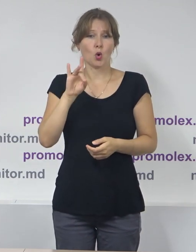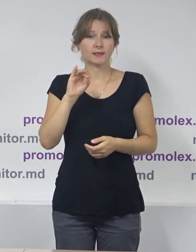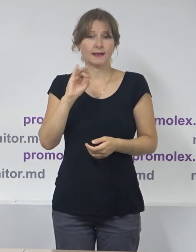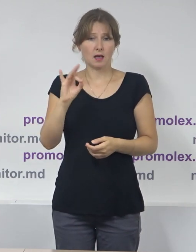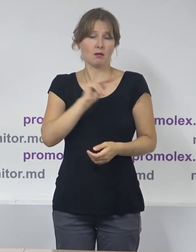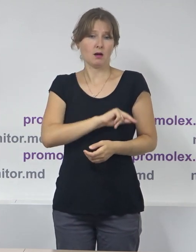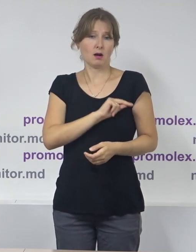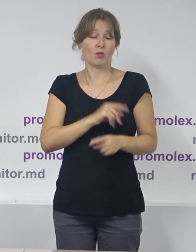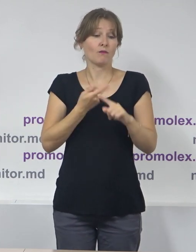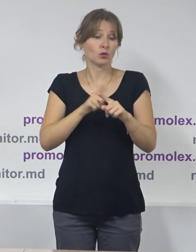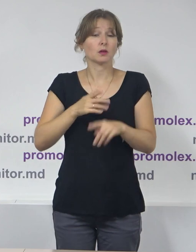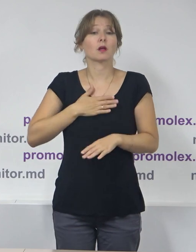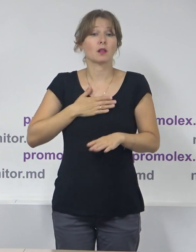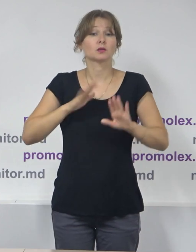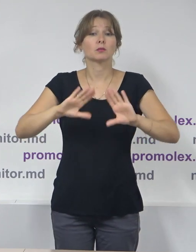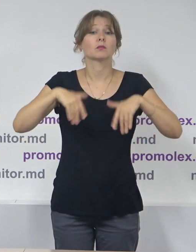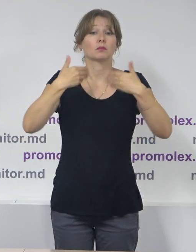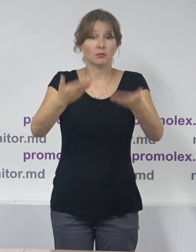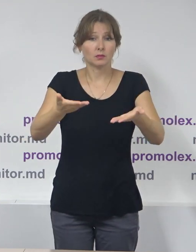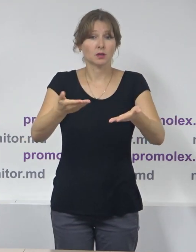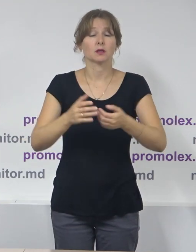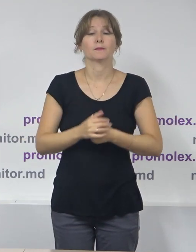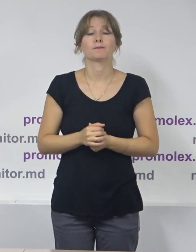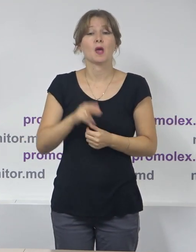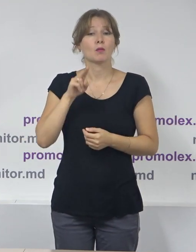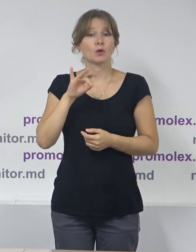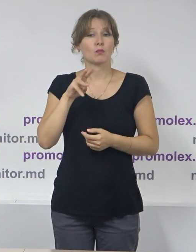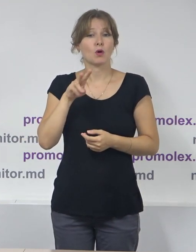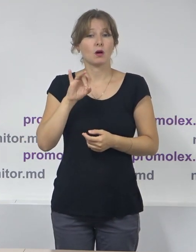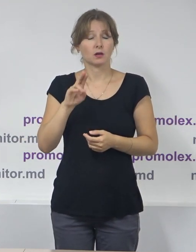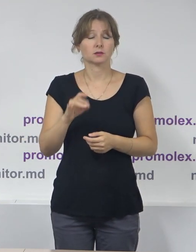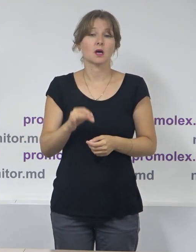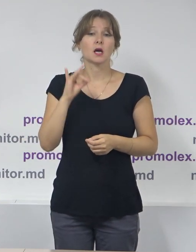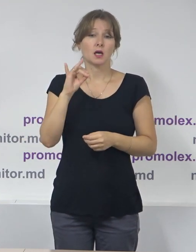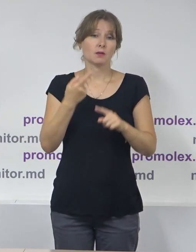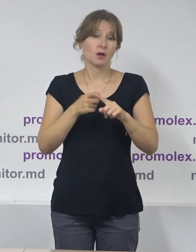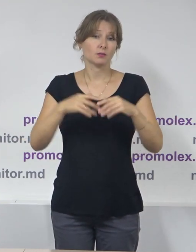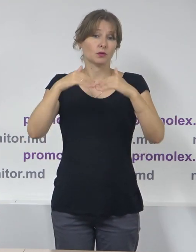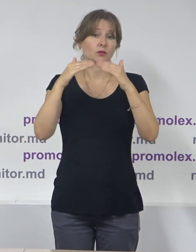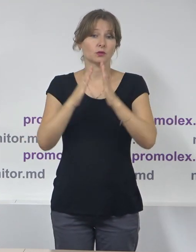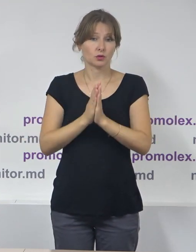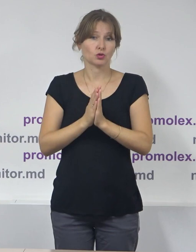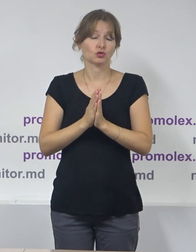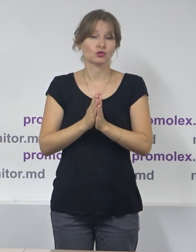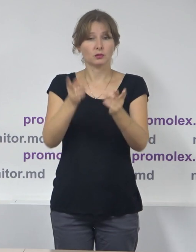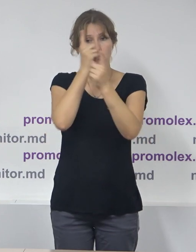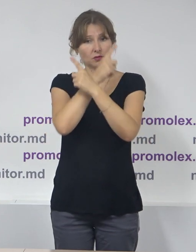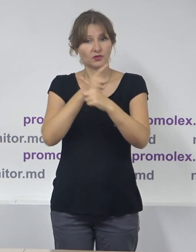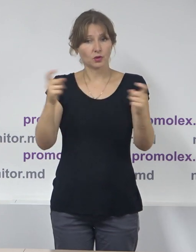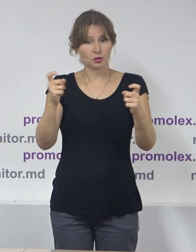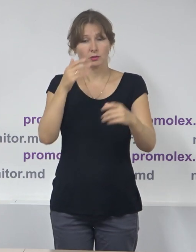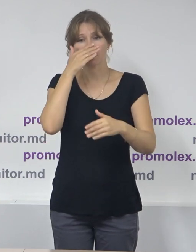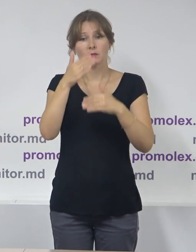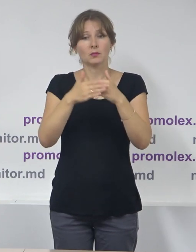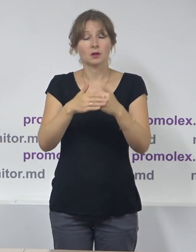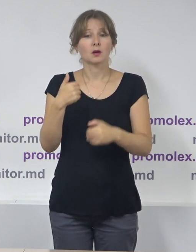fost recomandările noastre deja și pe această cale în încheierea acestei conferințe de presă, ar vrea să spun